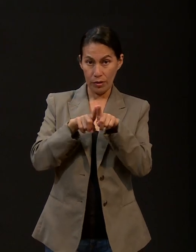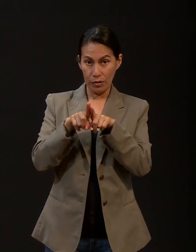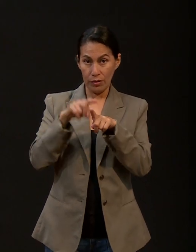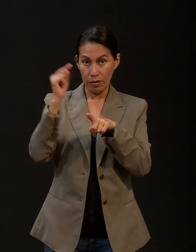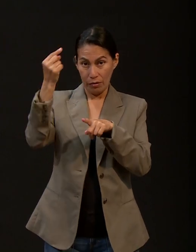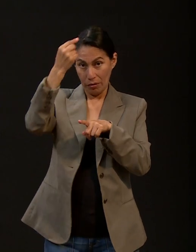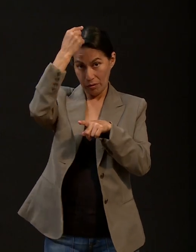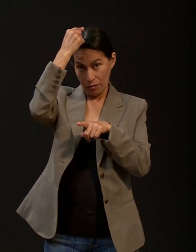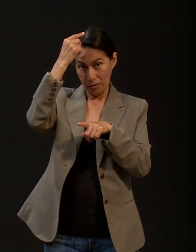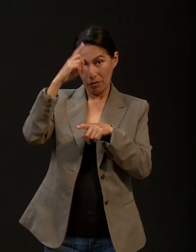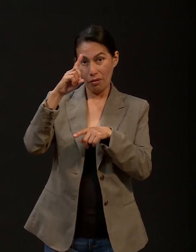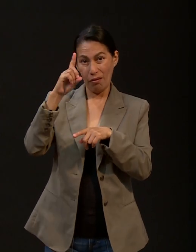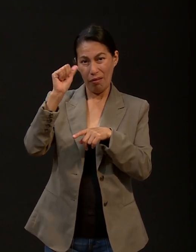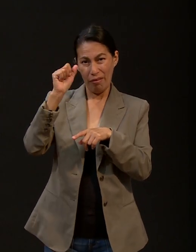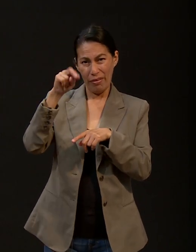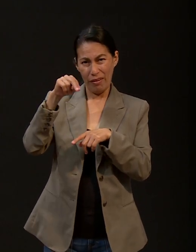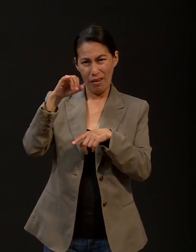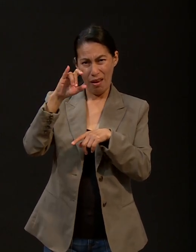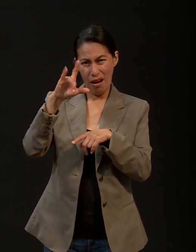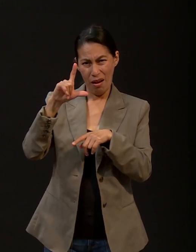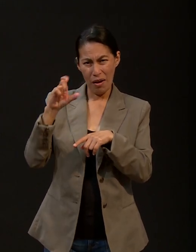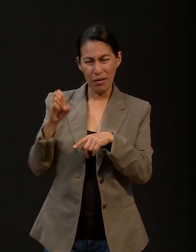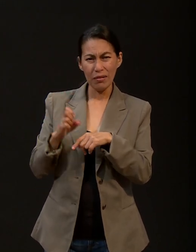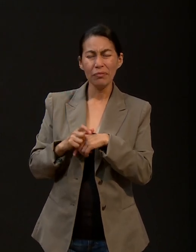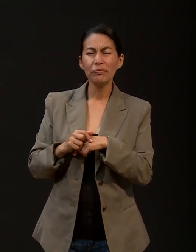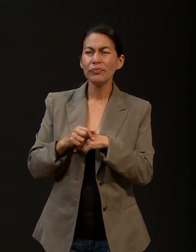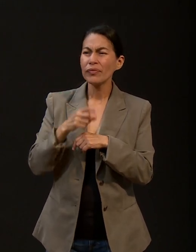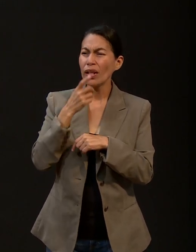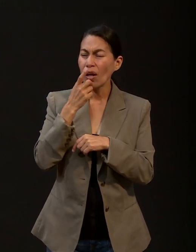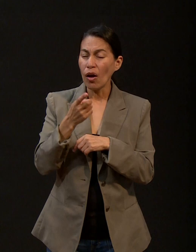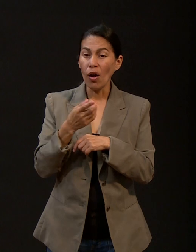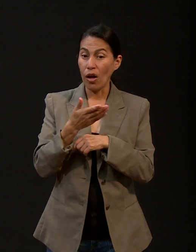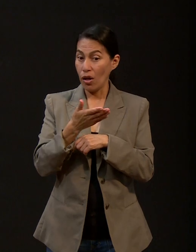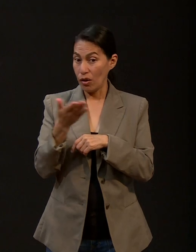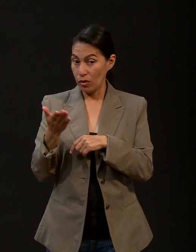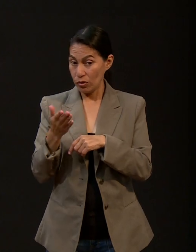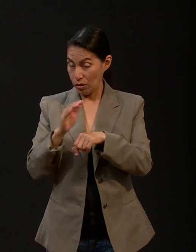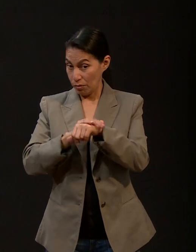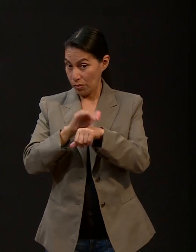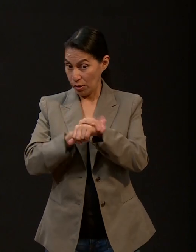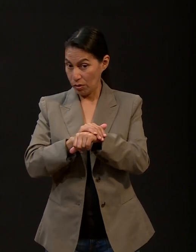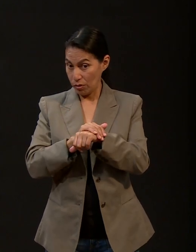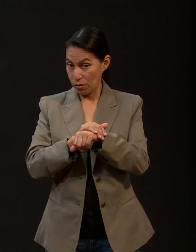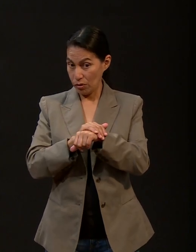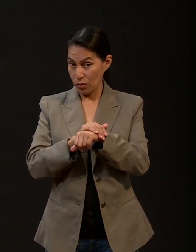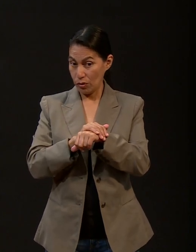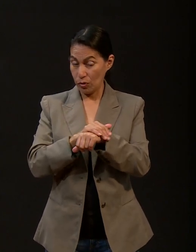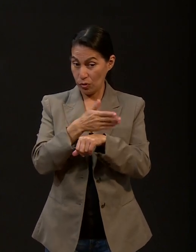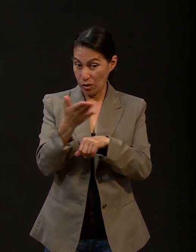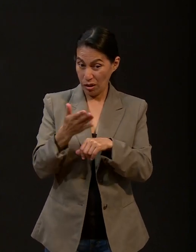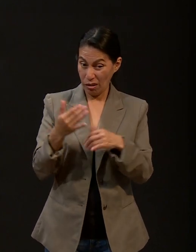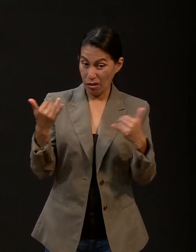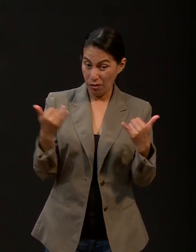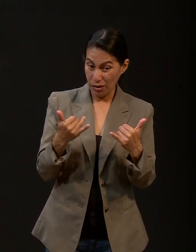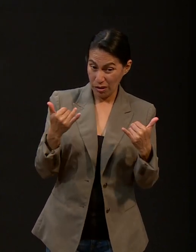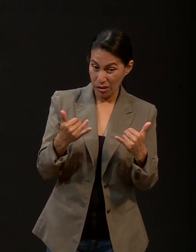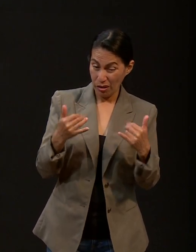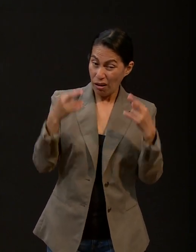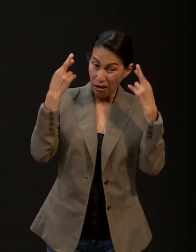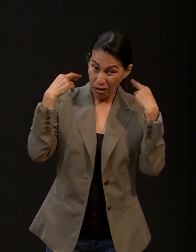a ser arrojados al horno si desobedecían y le dijeron al rey. Si desobedecían al rey. Sí, si desobedecían al rey,